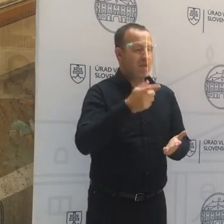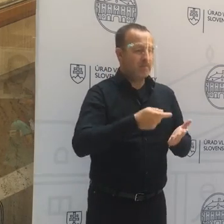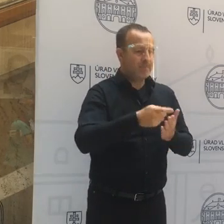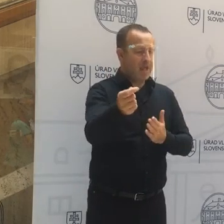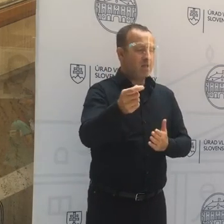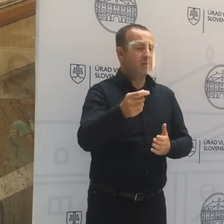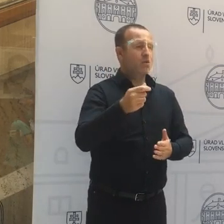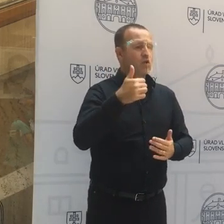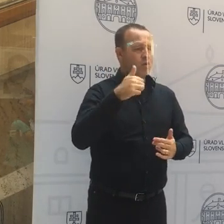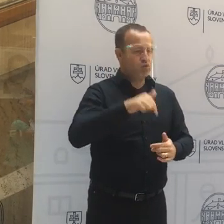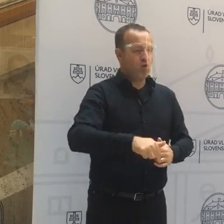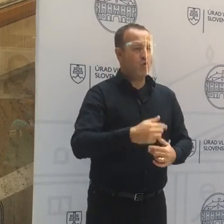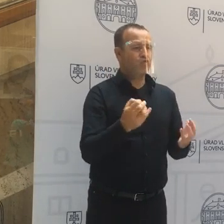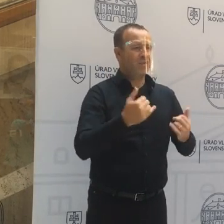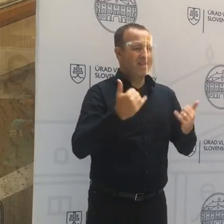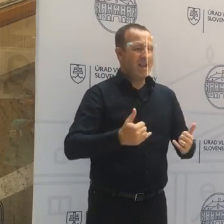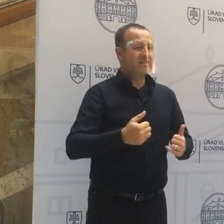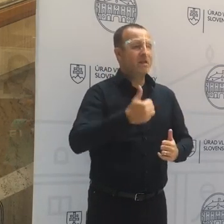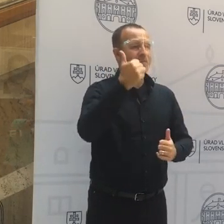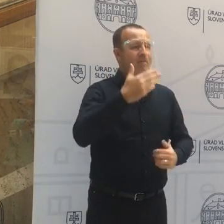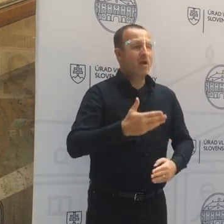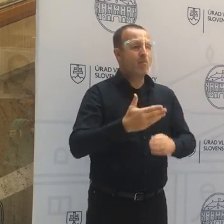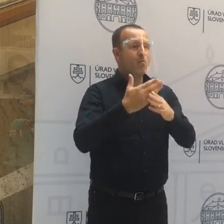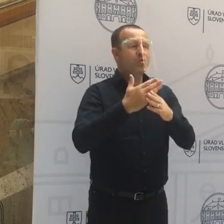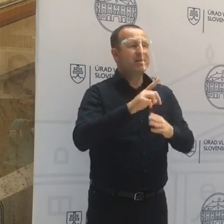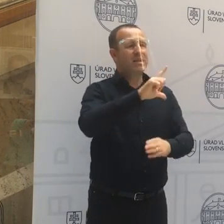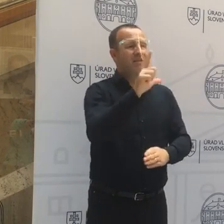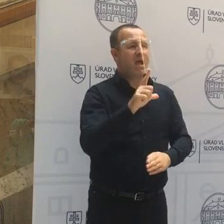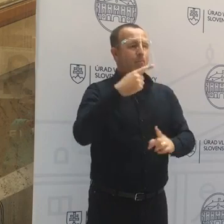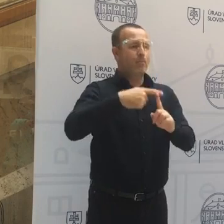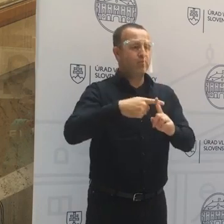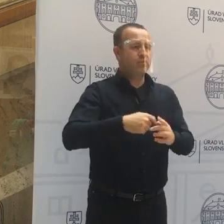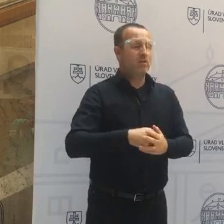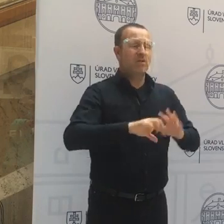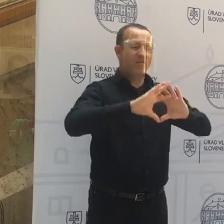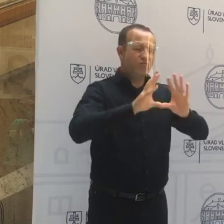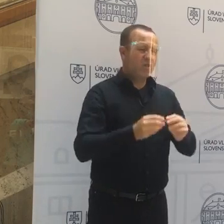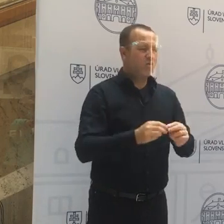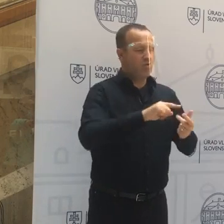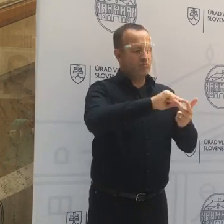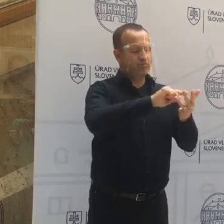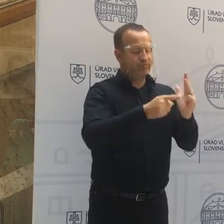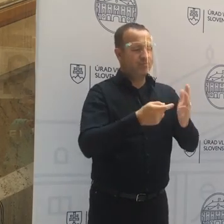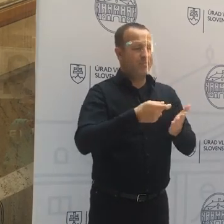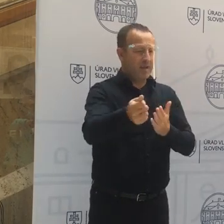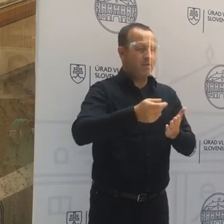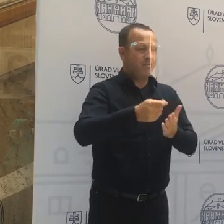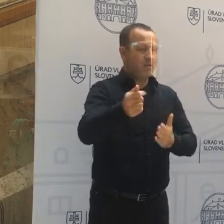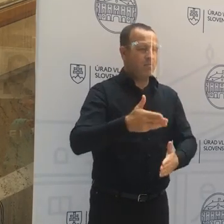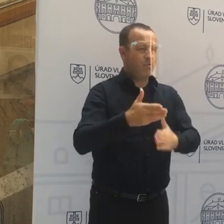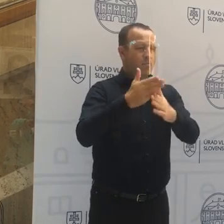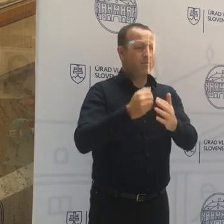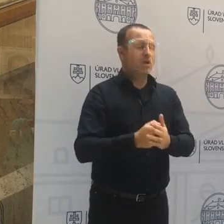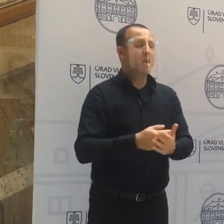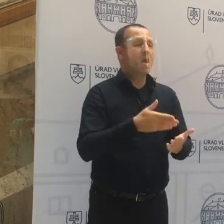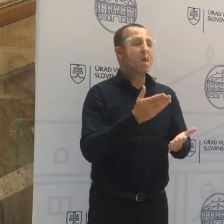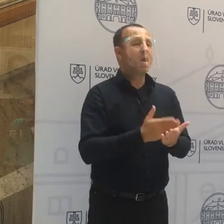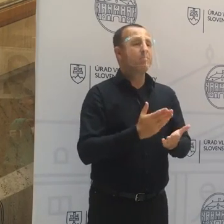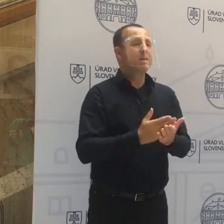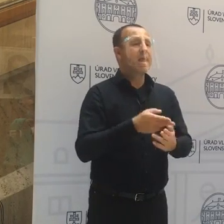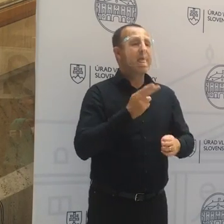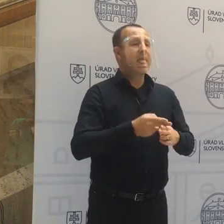čo platí aj dnes, prvá pomoc 2+. Vypláca sa všetko tak, ako je to dnes. V prípade, že sa